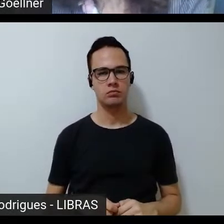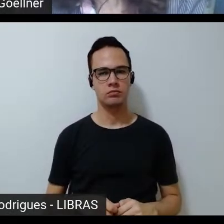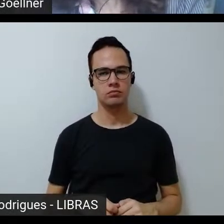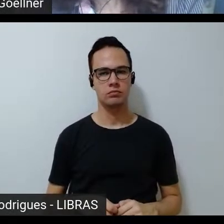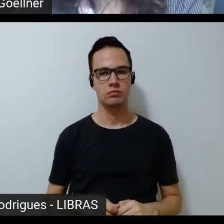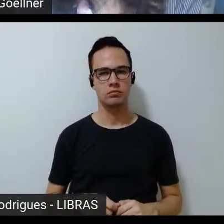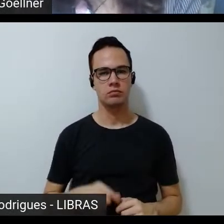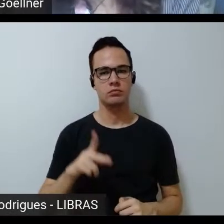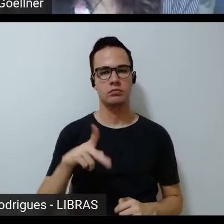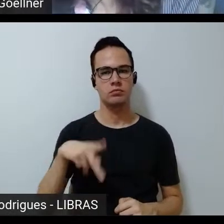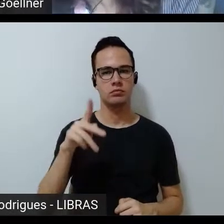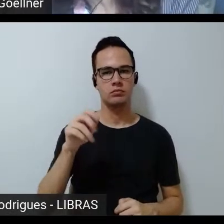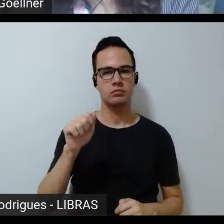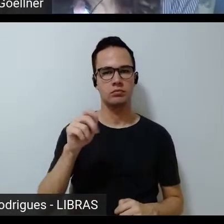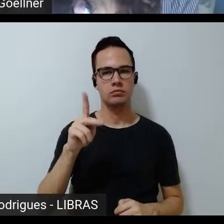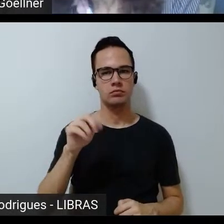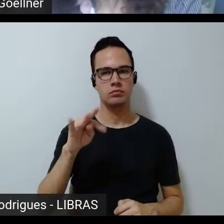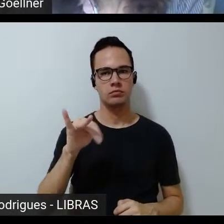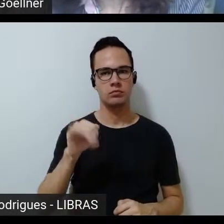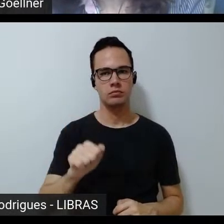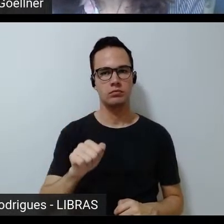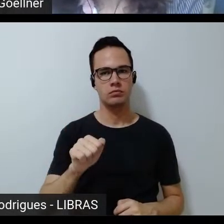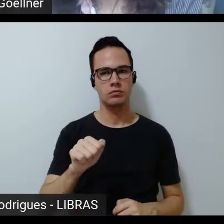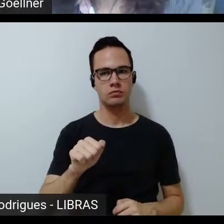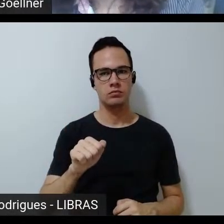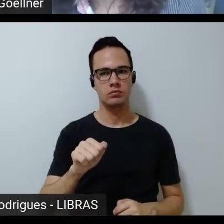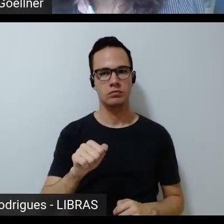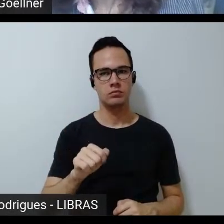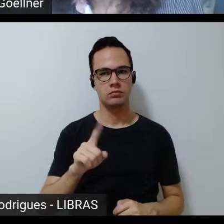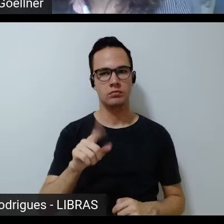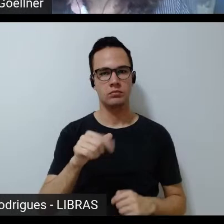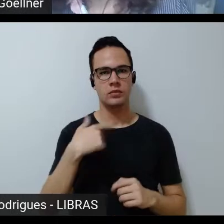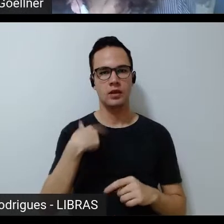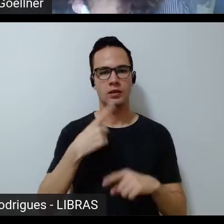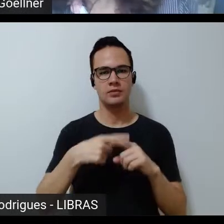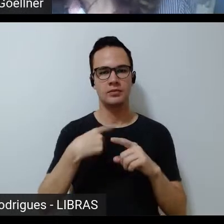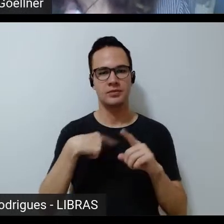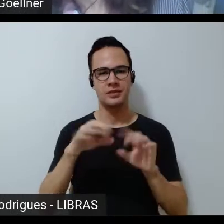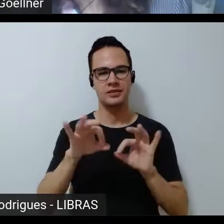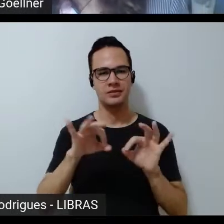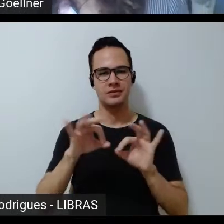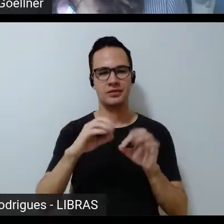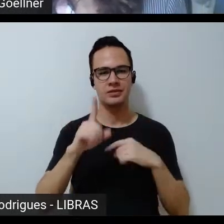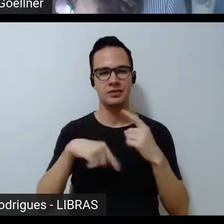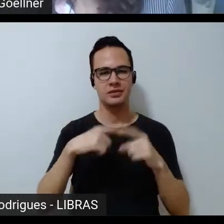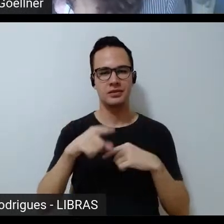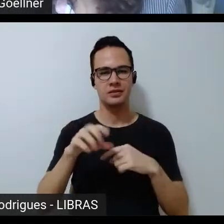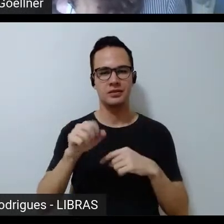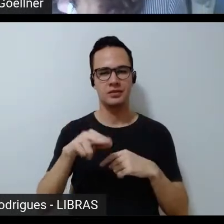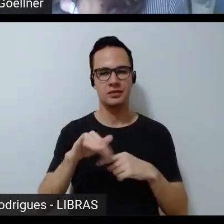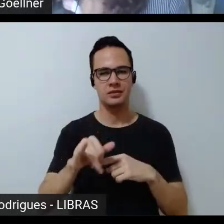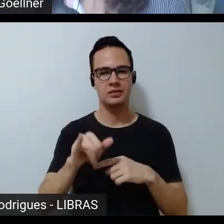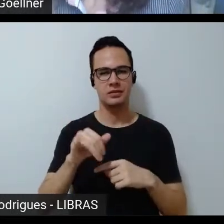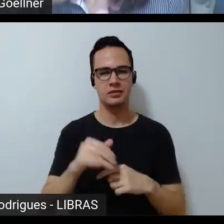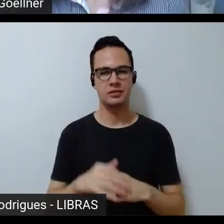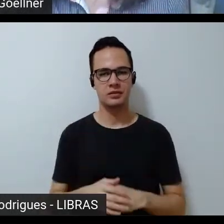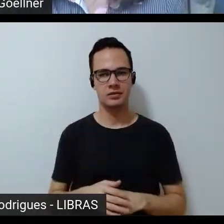Kátia, começa aí, por favor, porque eu estou só tentando selecionar e depois as minhas perguntas.